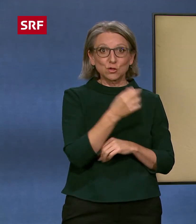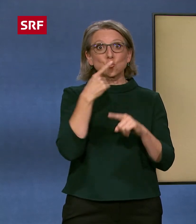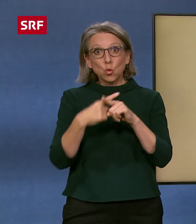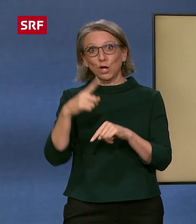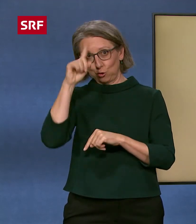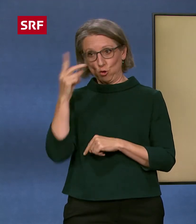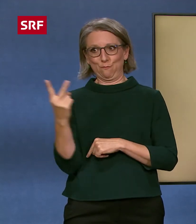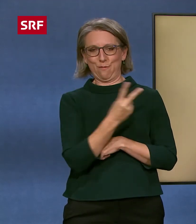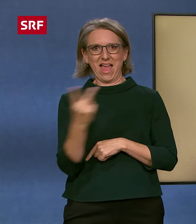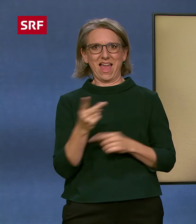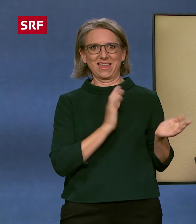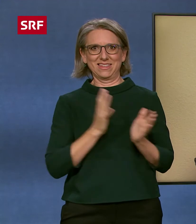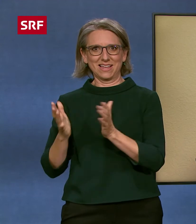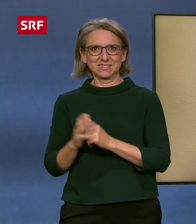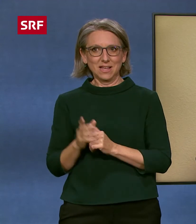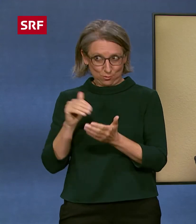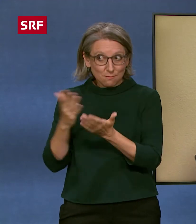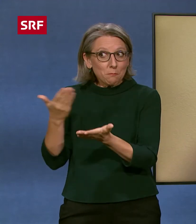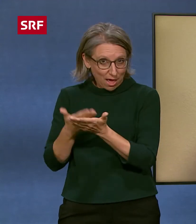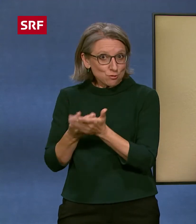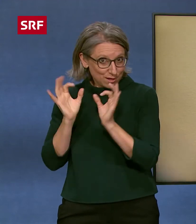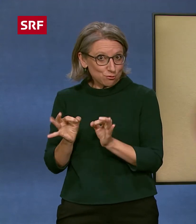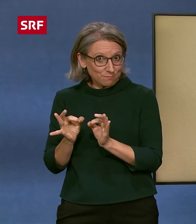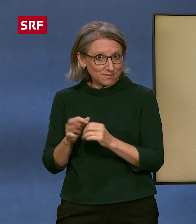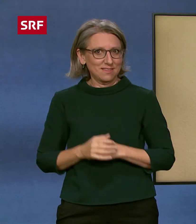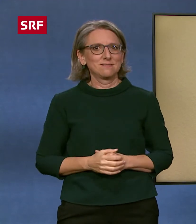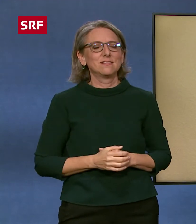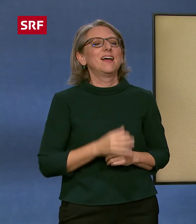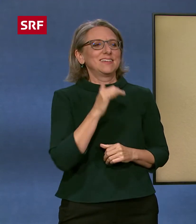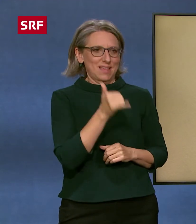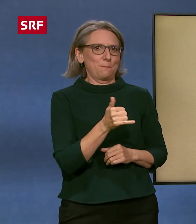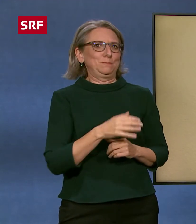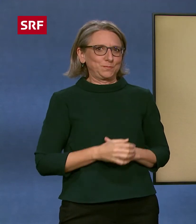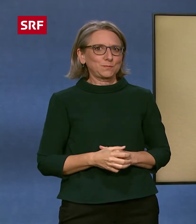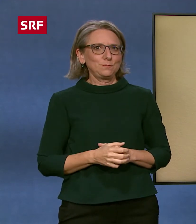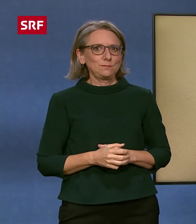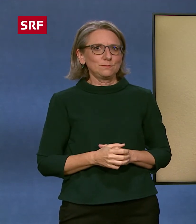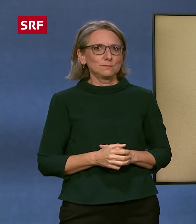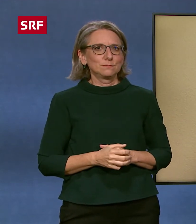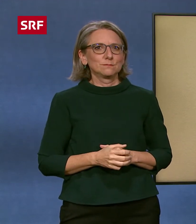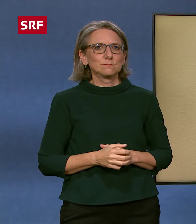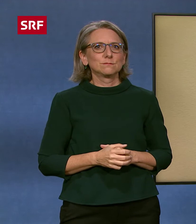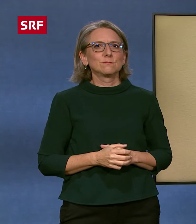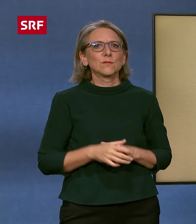und hast ein Beispiel mitgebracht. Ja, also Hund auf Französisch ja ist so